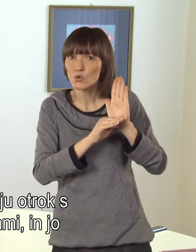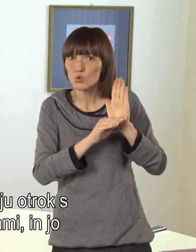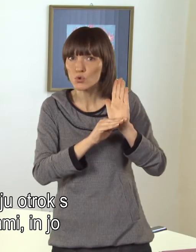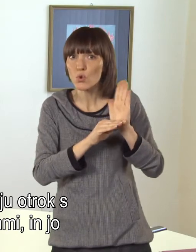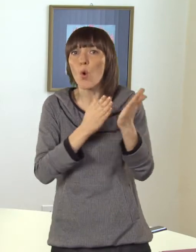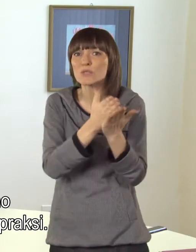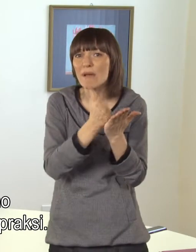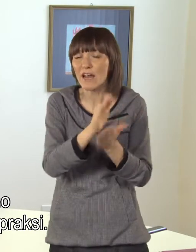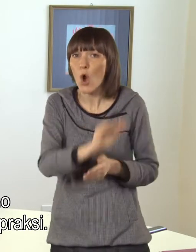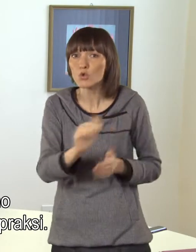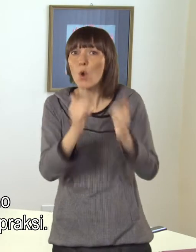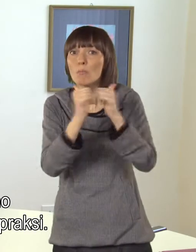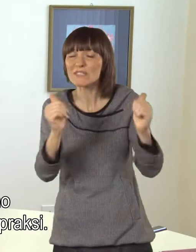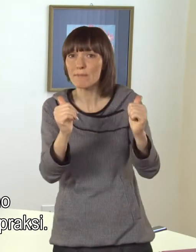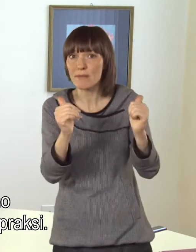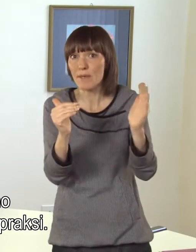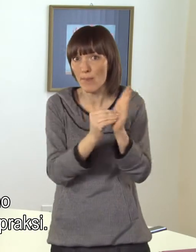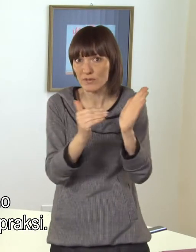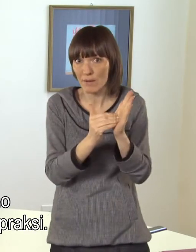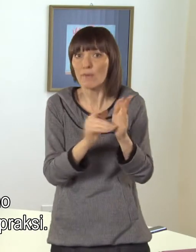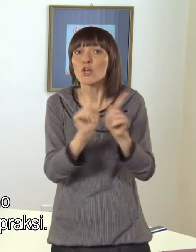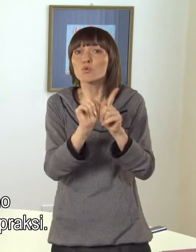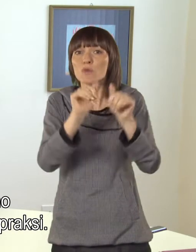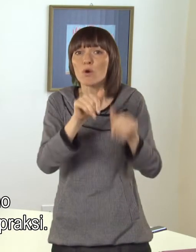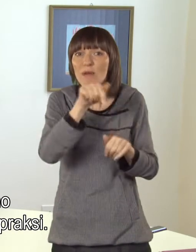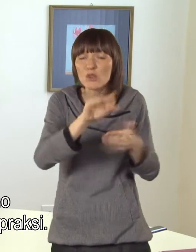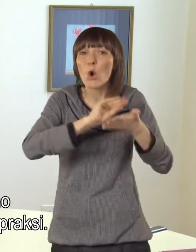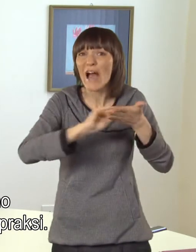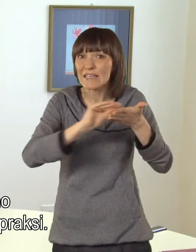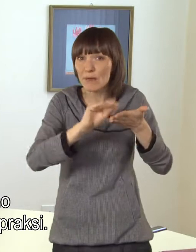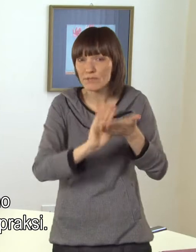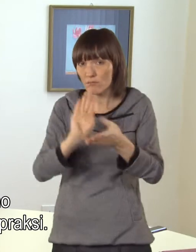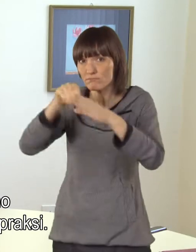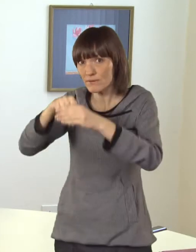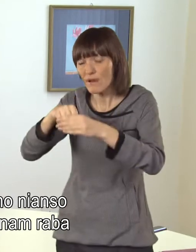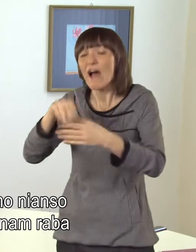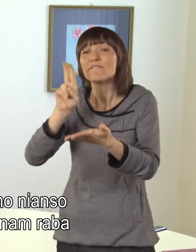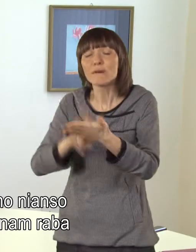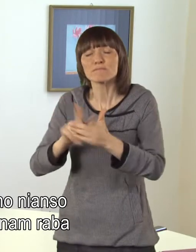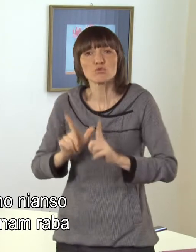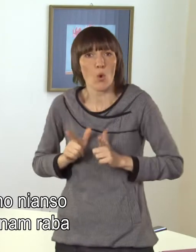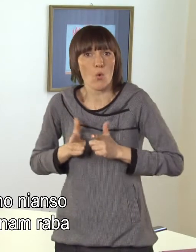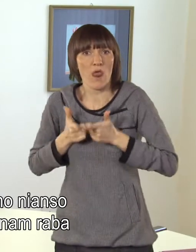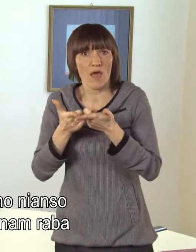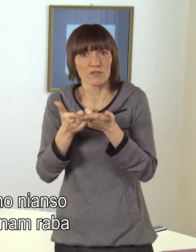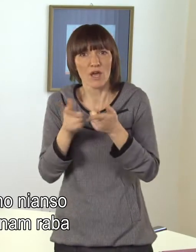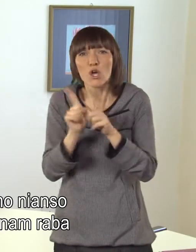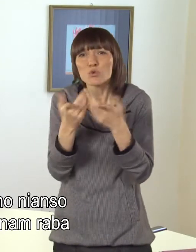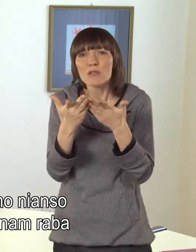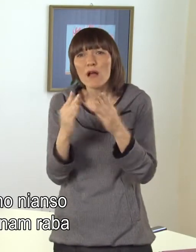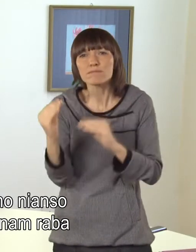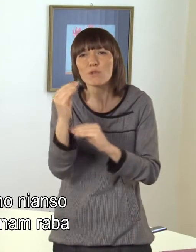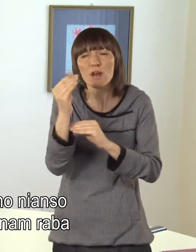in jo tudi ustrezno, bi rekli, implementirati v praksi, pa verjetno še s kakšno nijanso